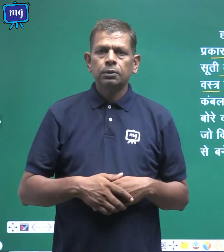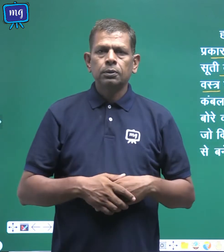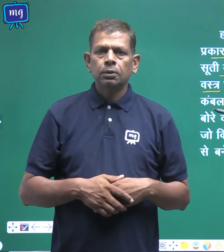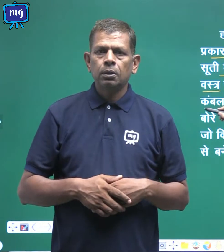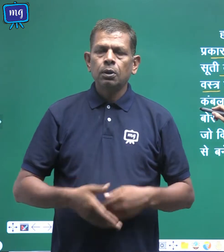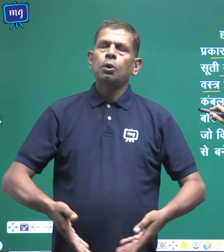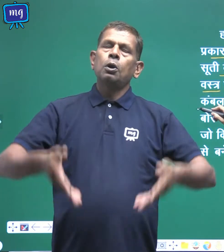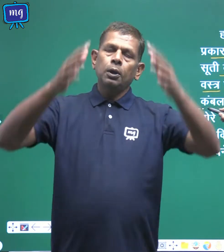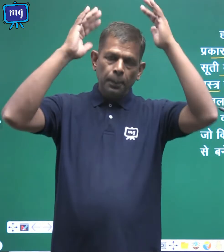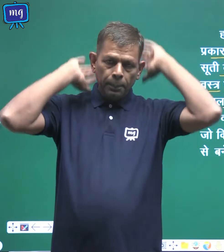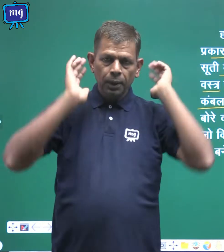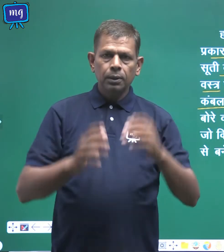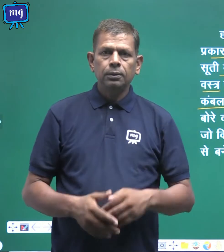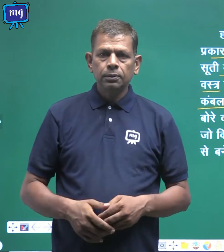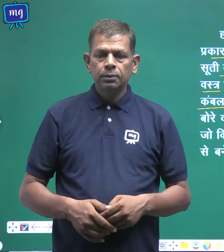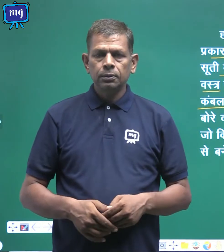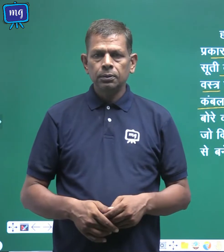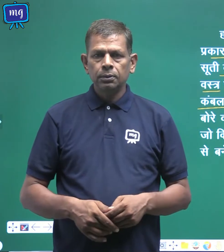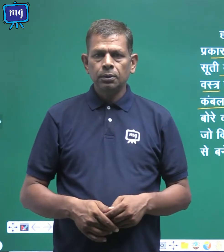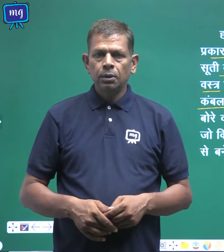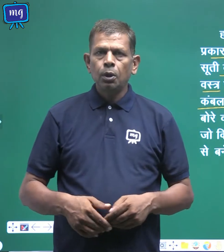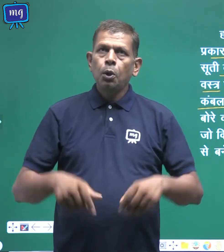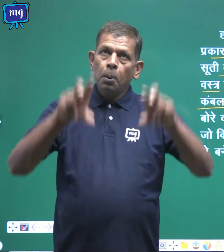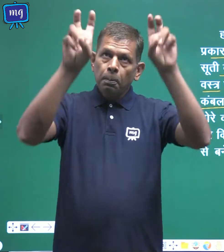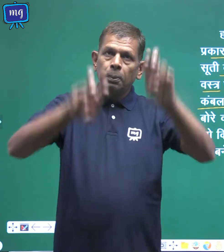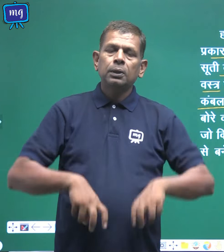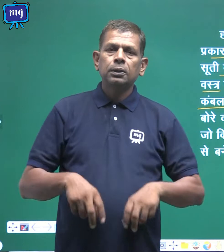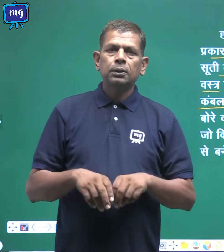कंबल, परदे,